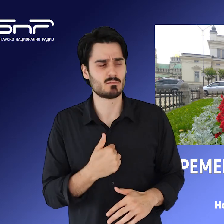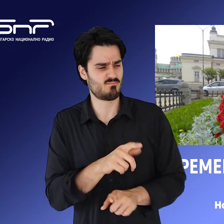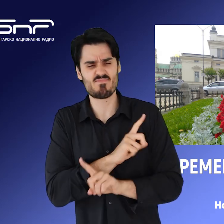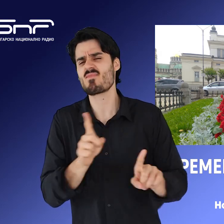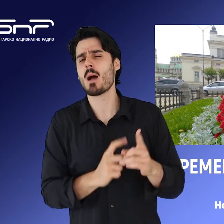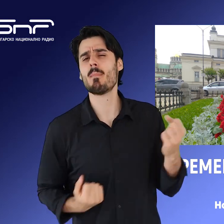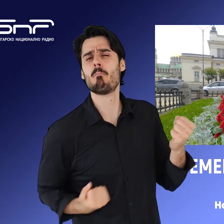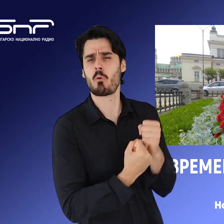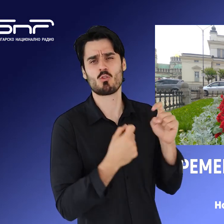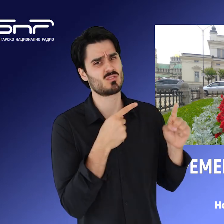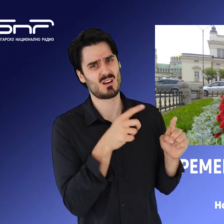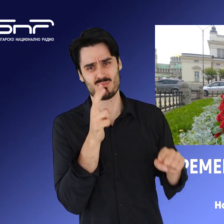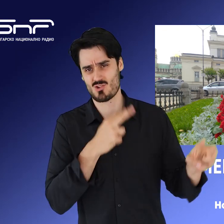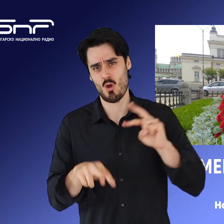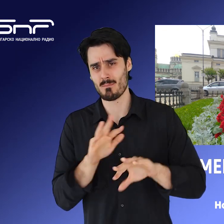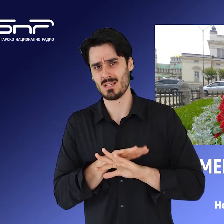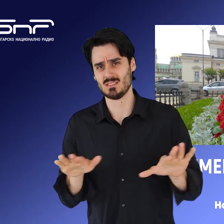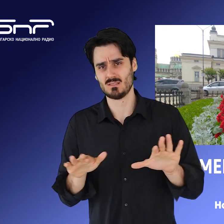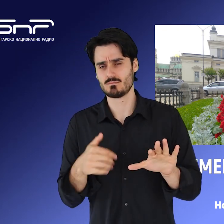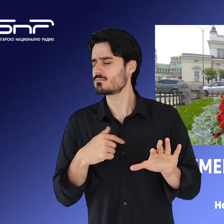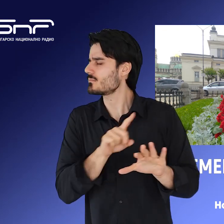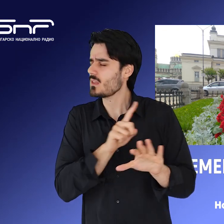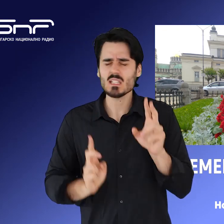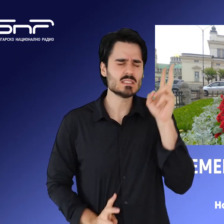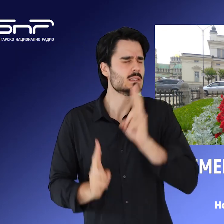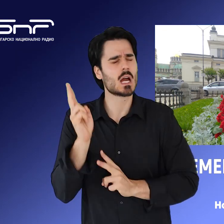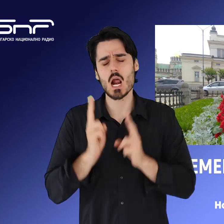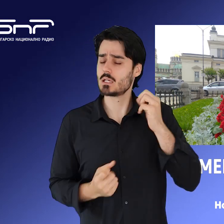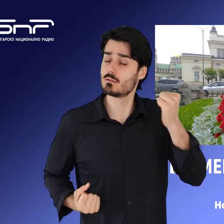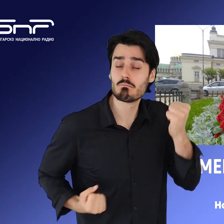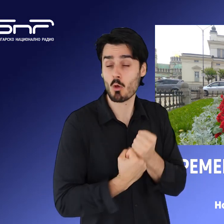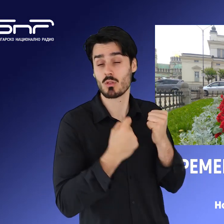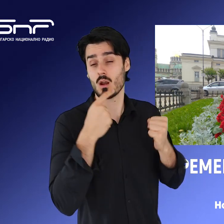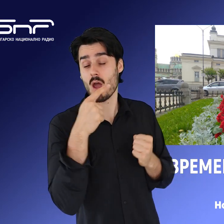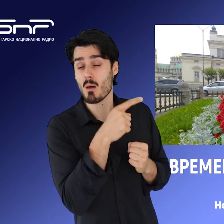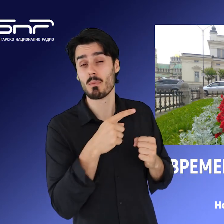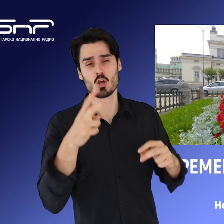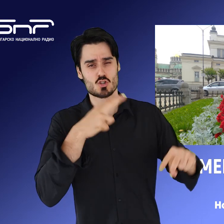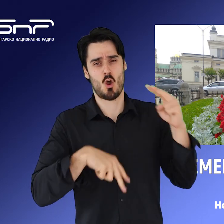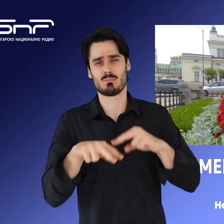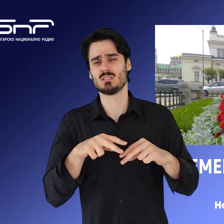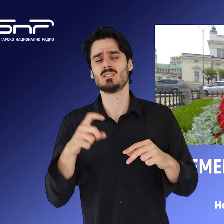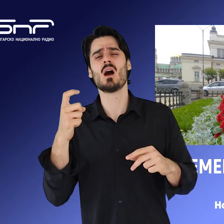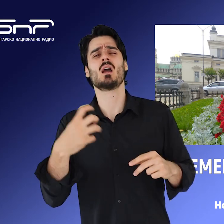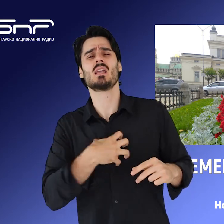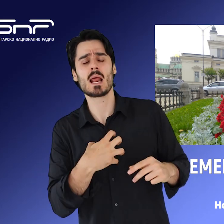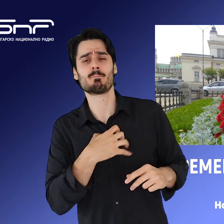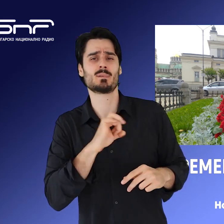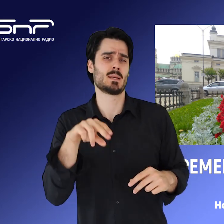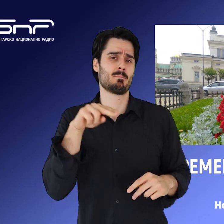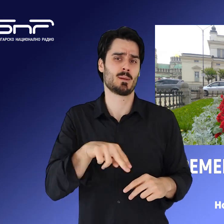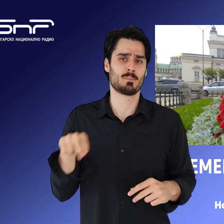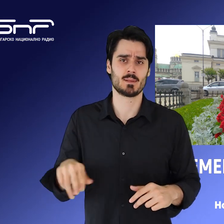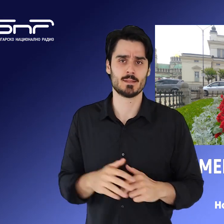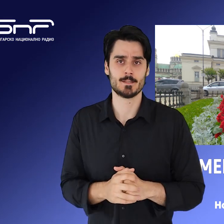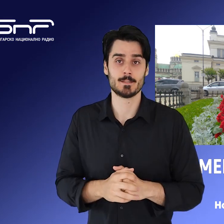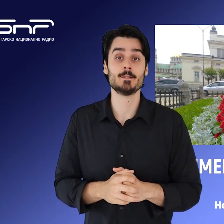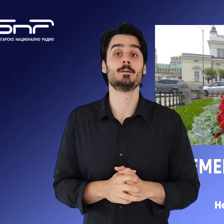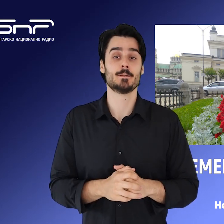подкрепим тази комисия. Ние няма да бъдем частичка от пералната, която в момента сглобяват. За новините Данел Инков. Предвиждат